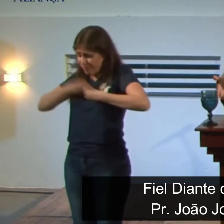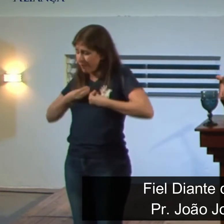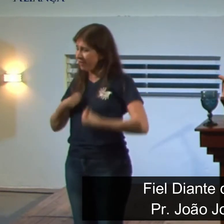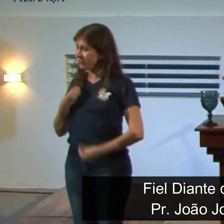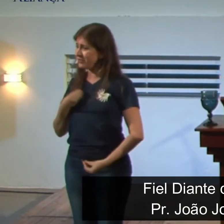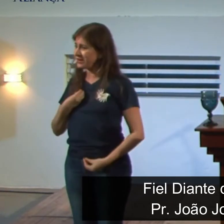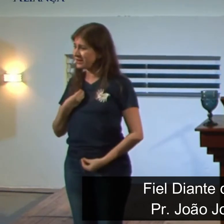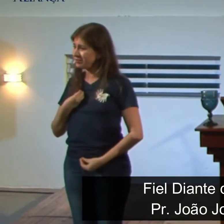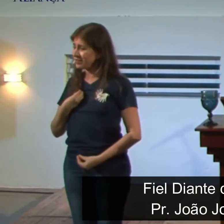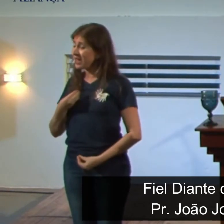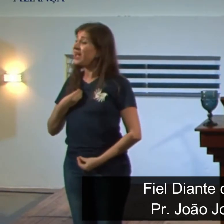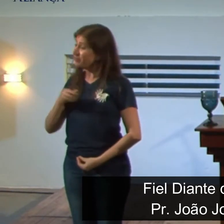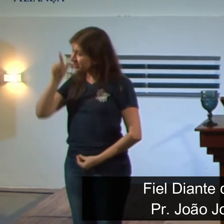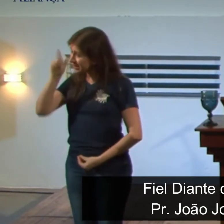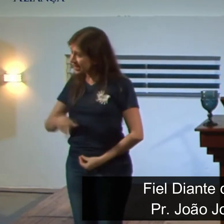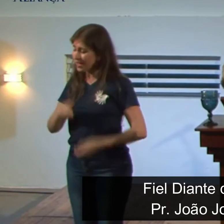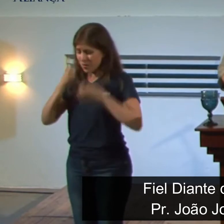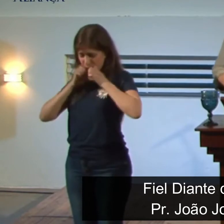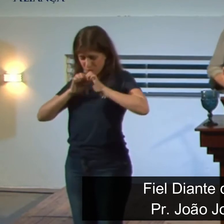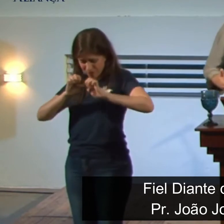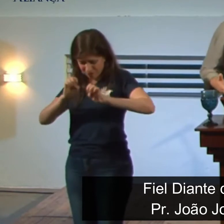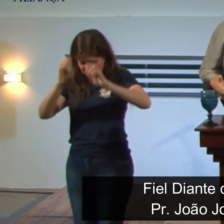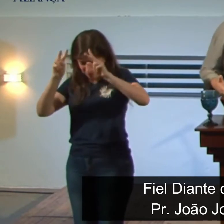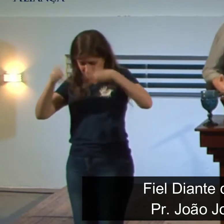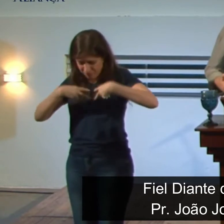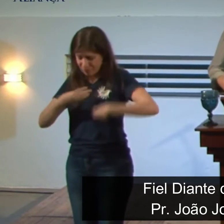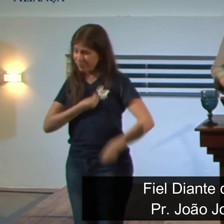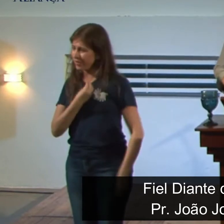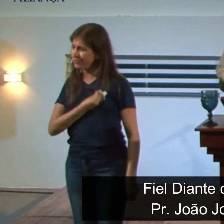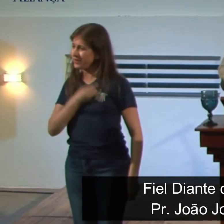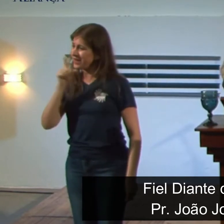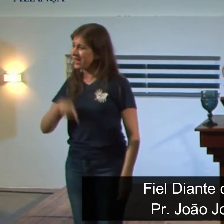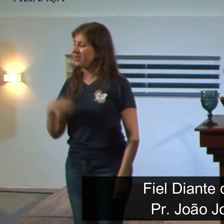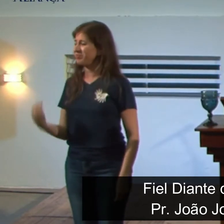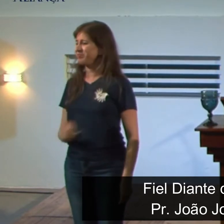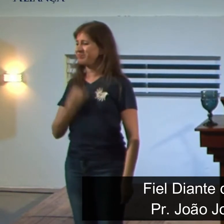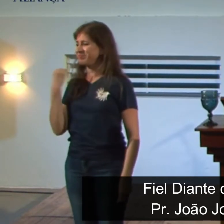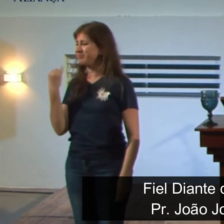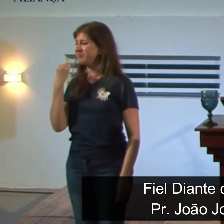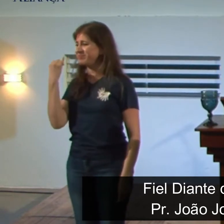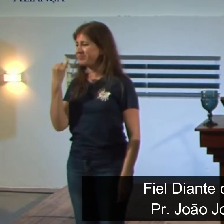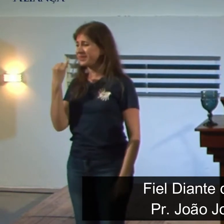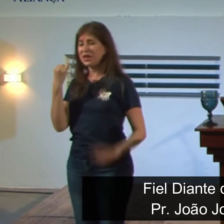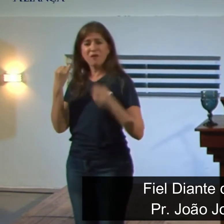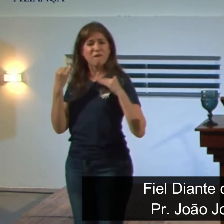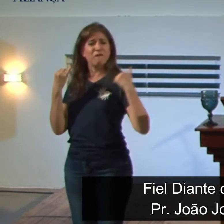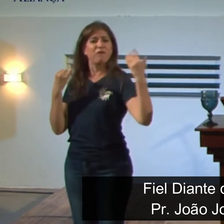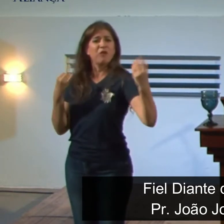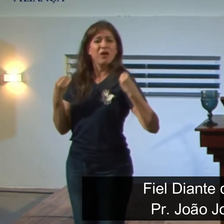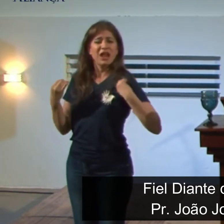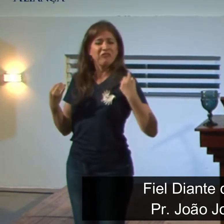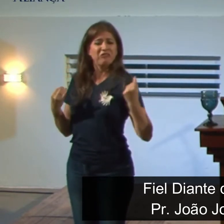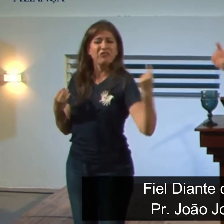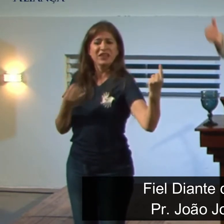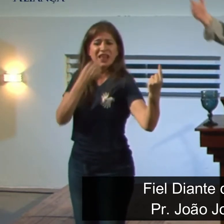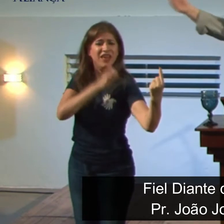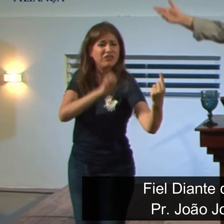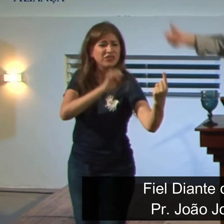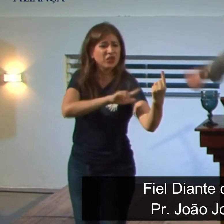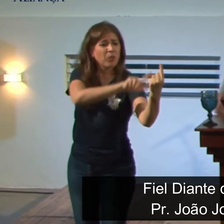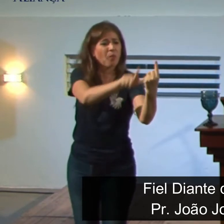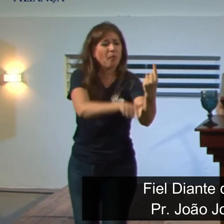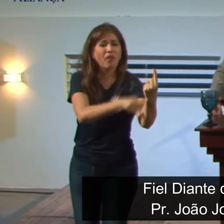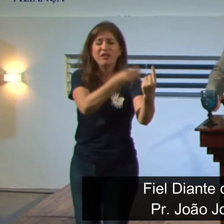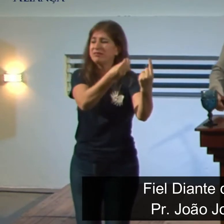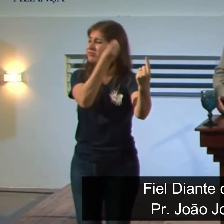o evangelho não existe vida verdadeira fora do evangelho não existe não existe por isso que